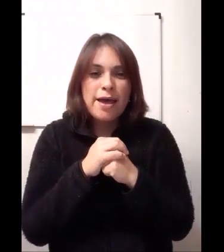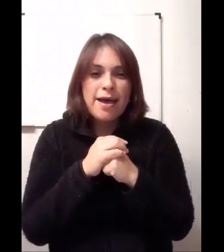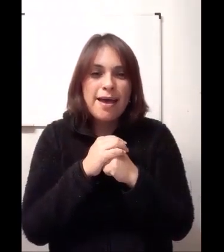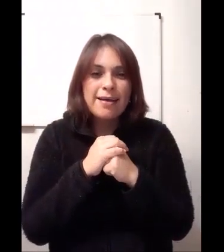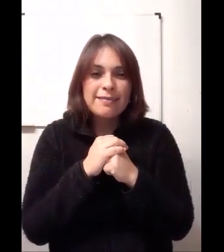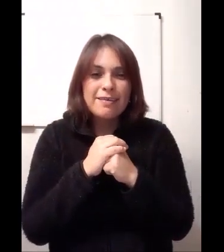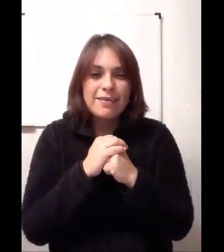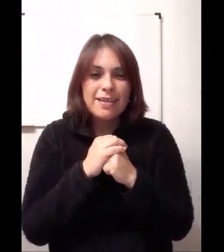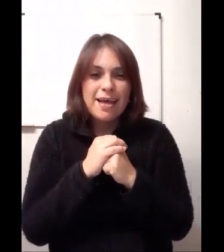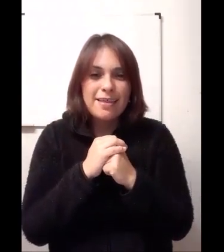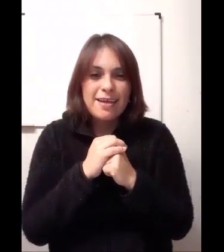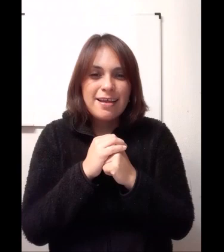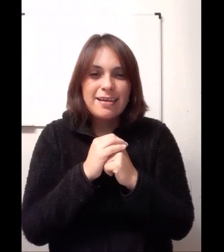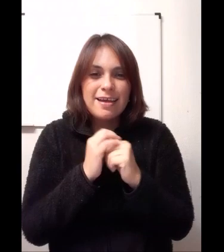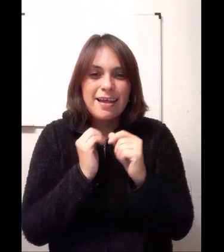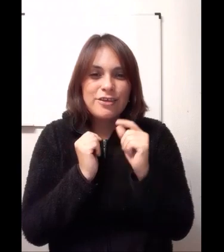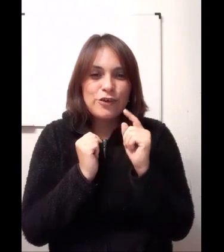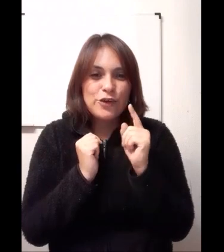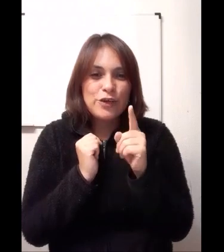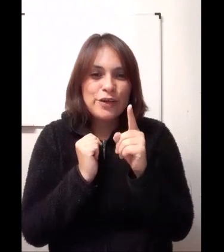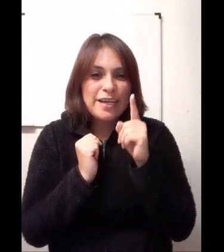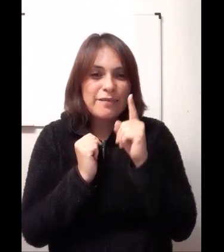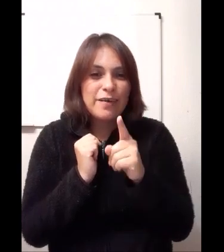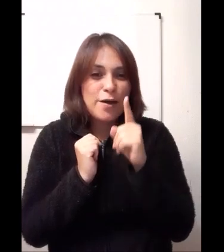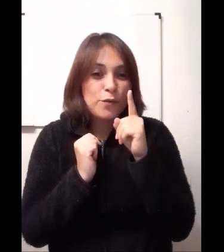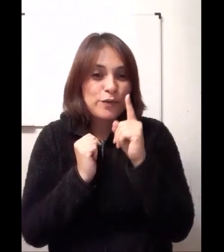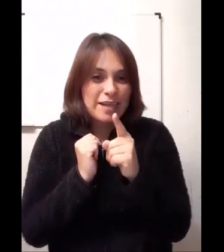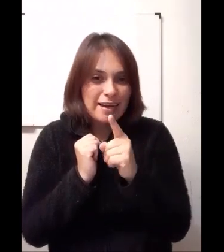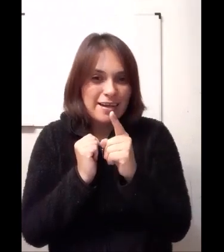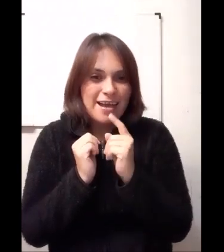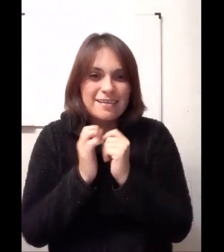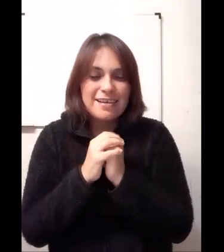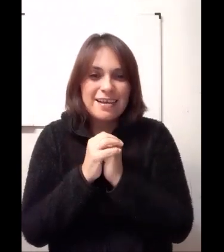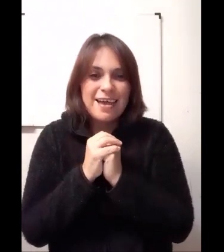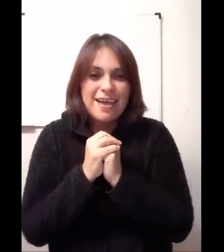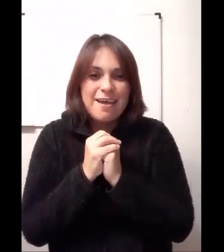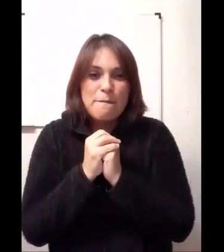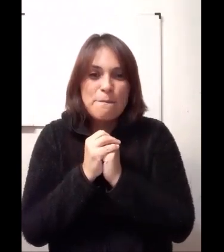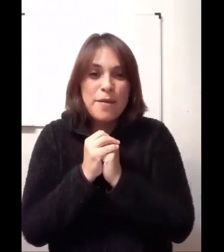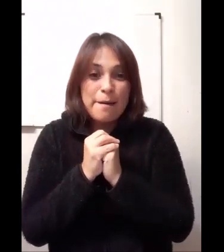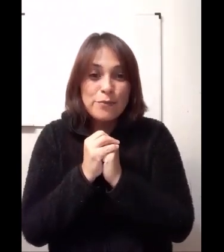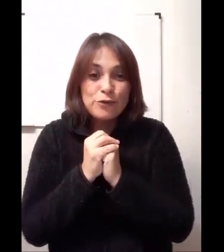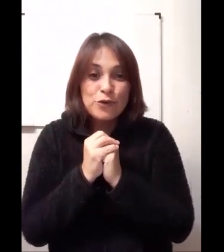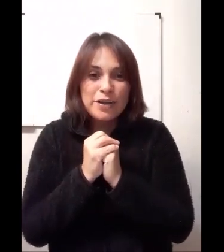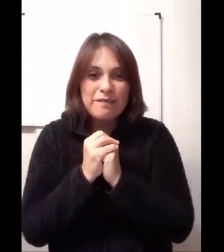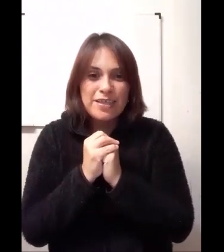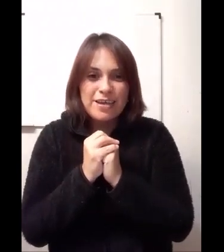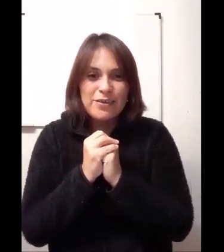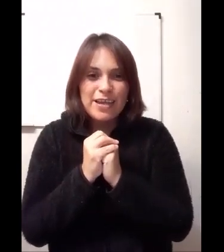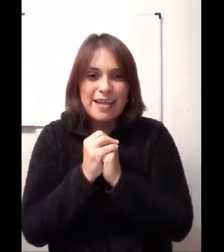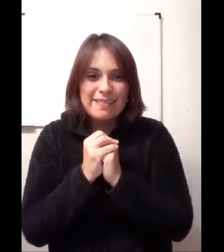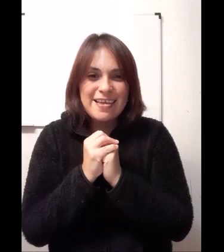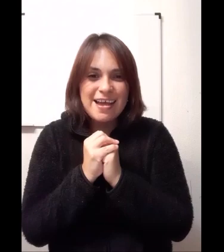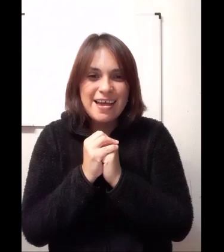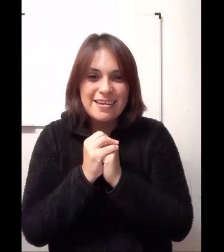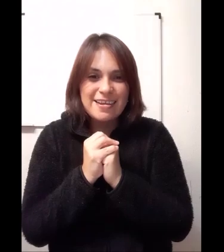actividad que yo creo que les va a gustar. Así que, vamos con el video de la tía Karina.